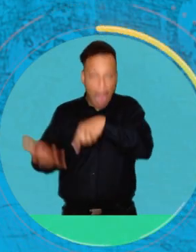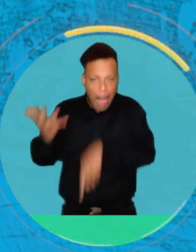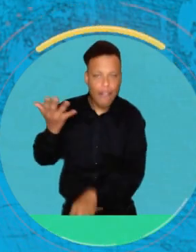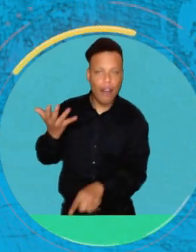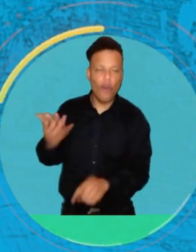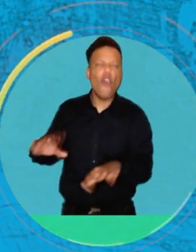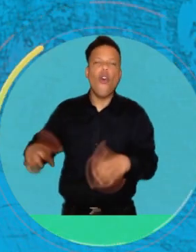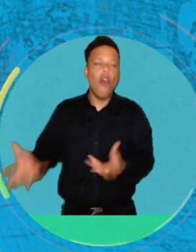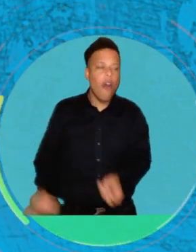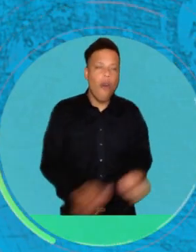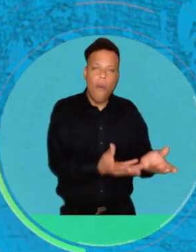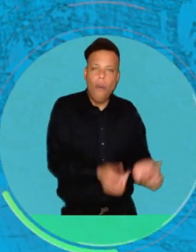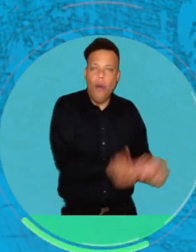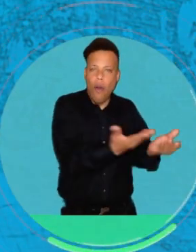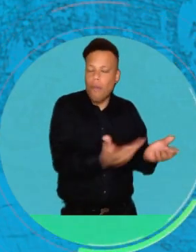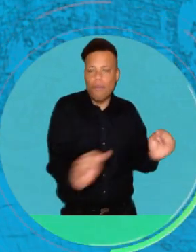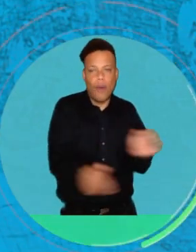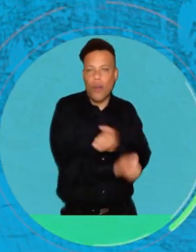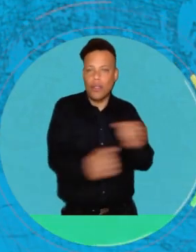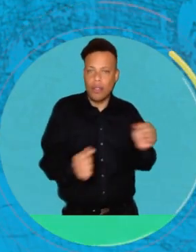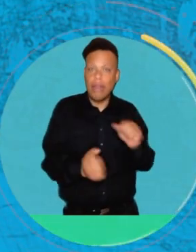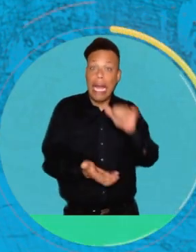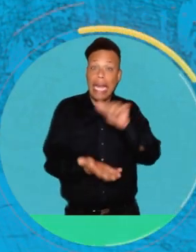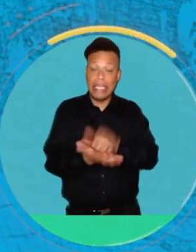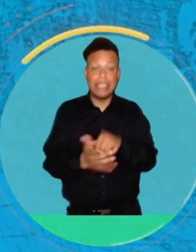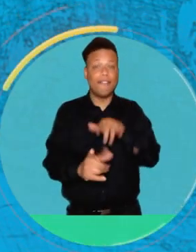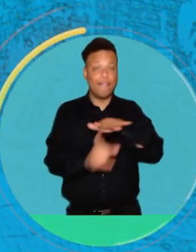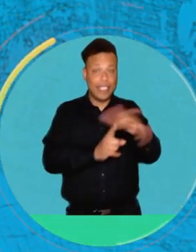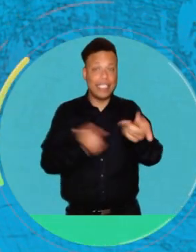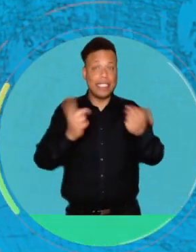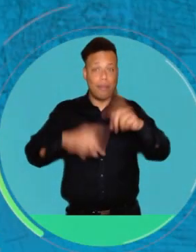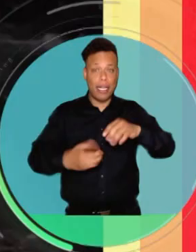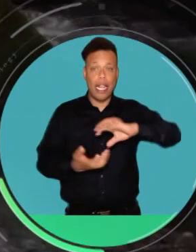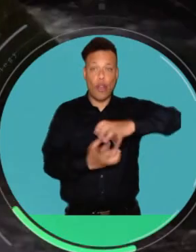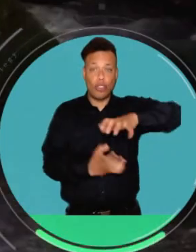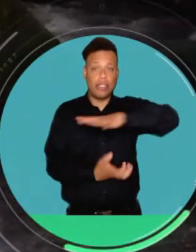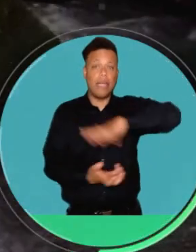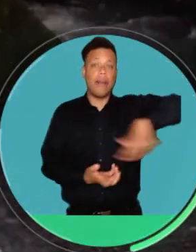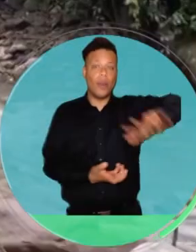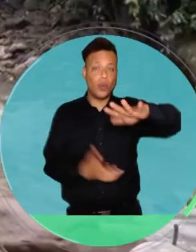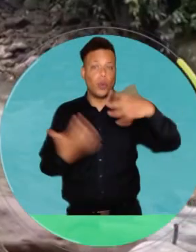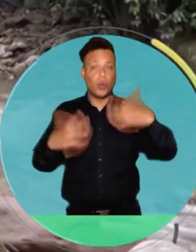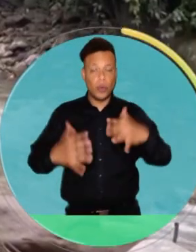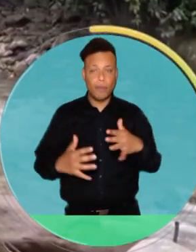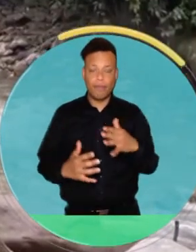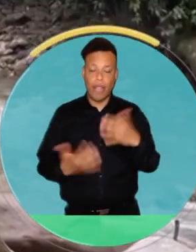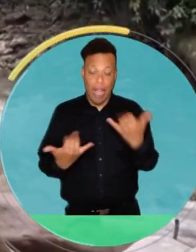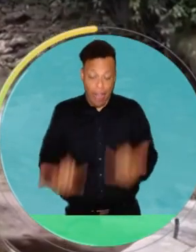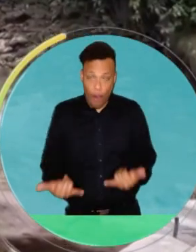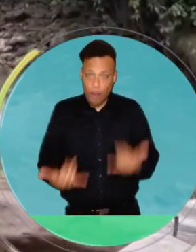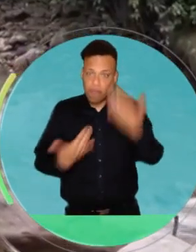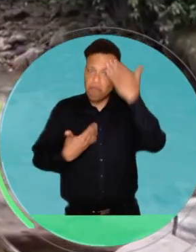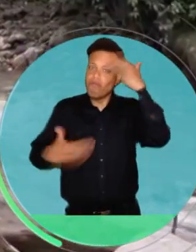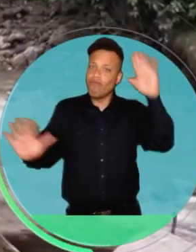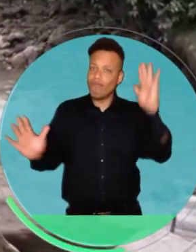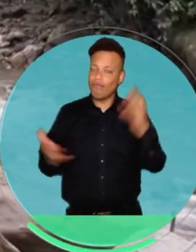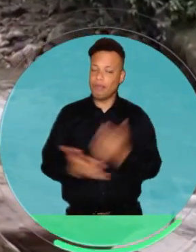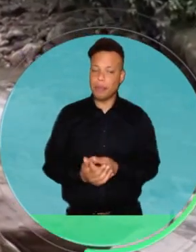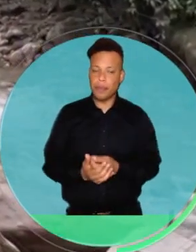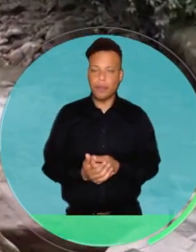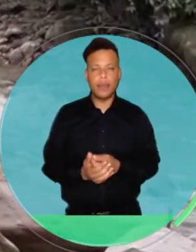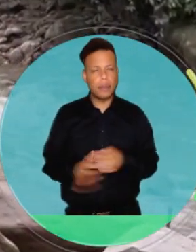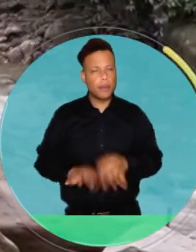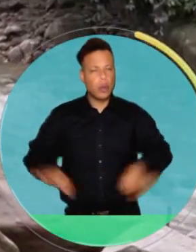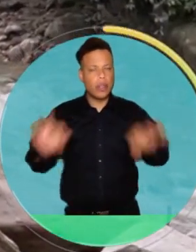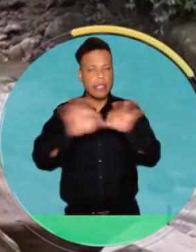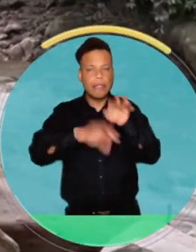a aportar a estos ríos agua en temporada seca. Esto va a tener muchas implicaciones también ecológicas. Y no tenemos el conocimiento ahorita.